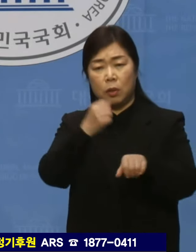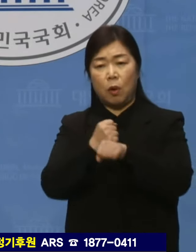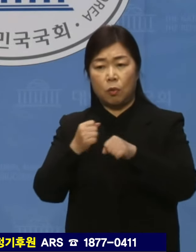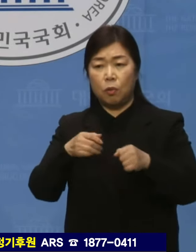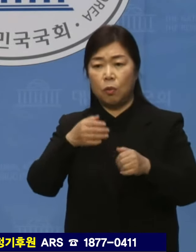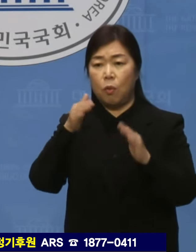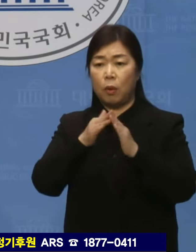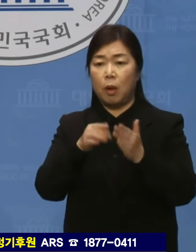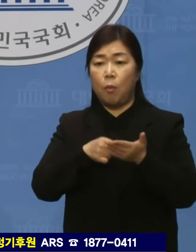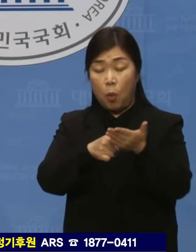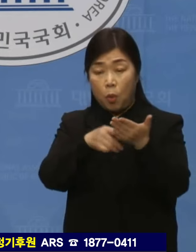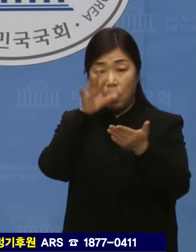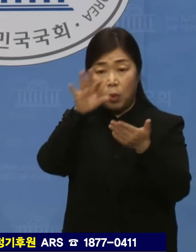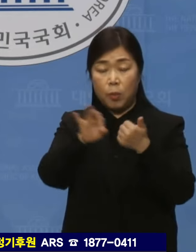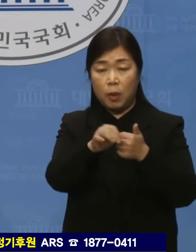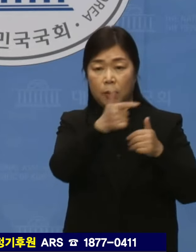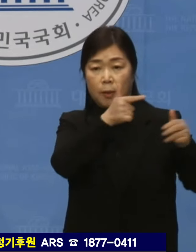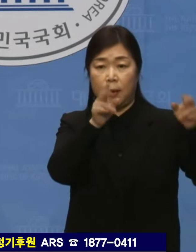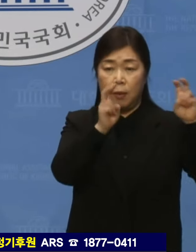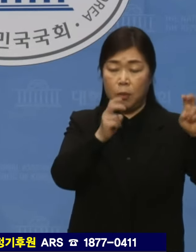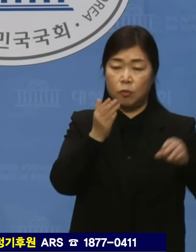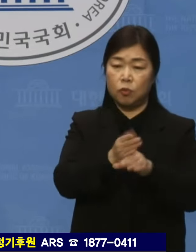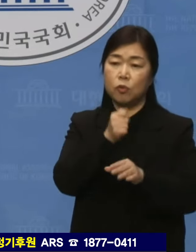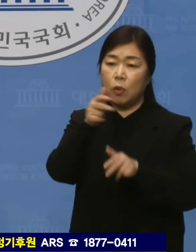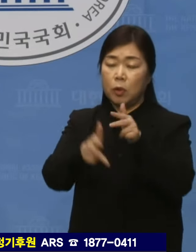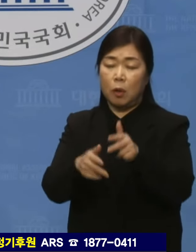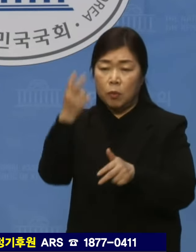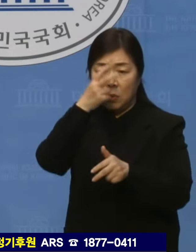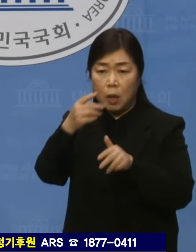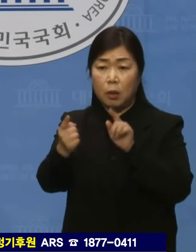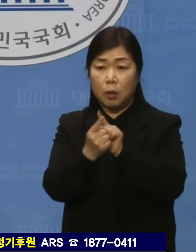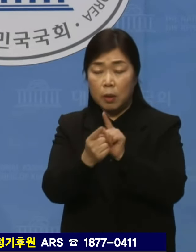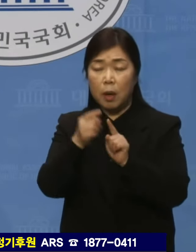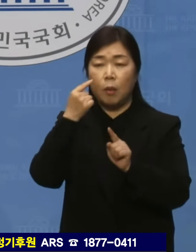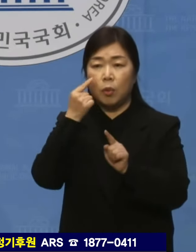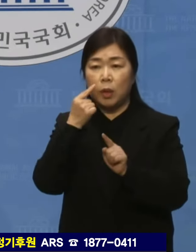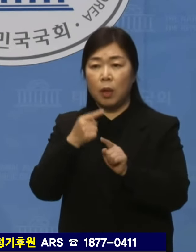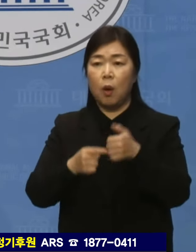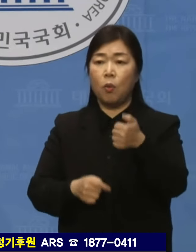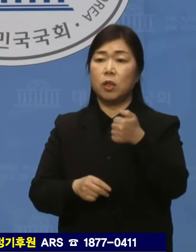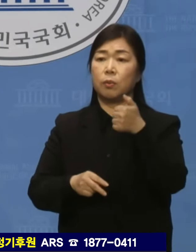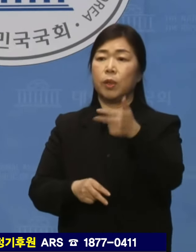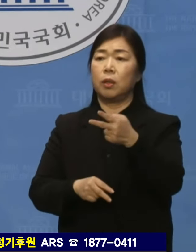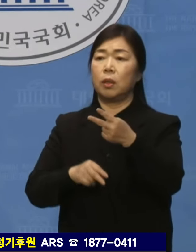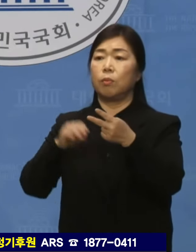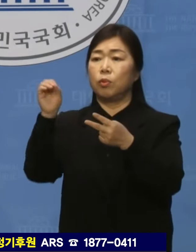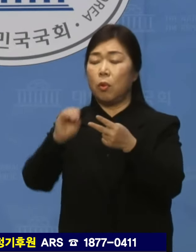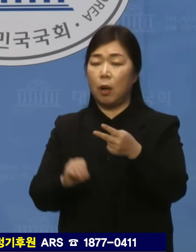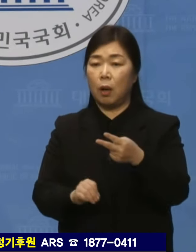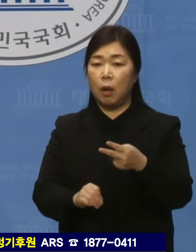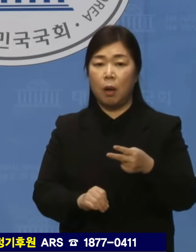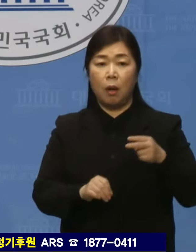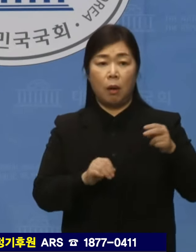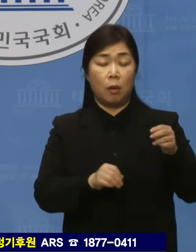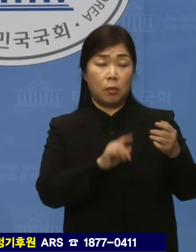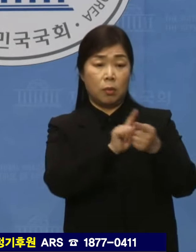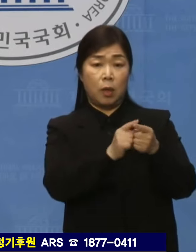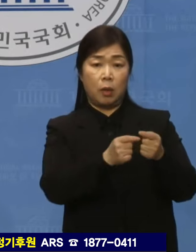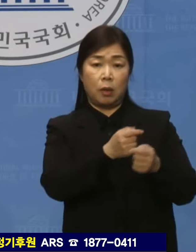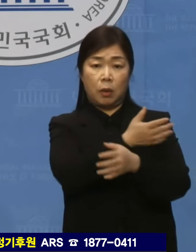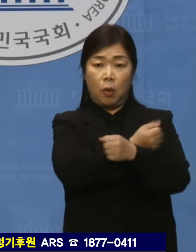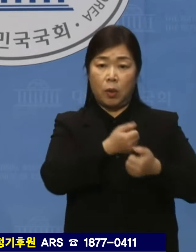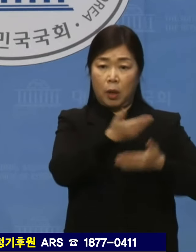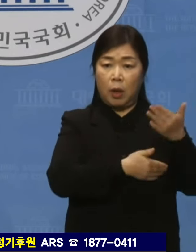대기업과 중소기업 등 조사 대상의 52%가 고객사로부터 아리백 요구를 받은 적이 있다고